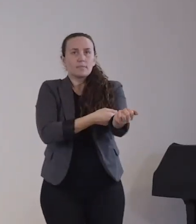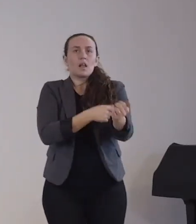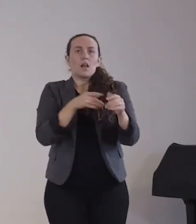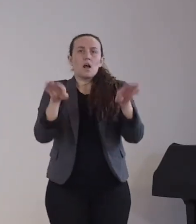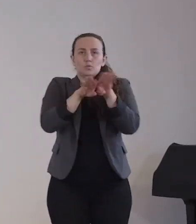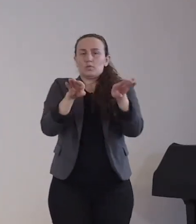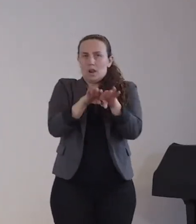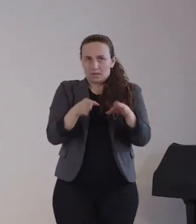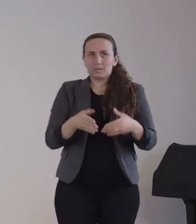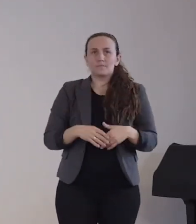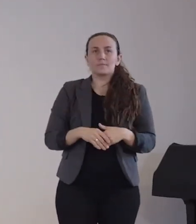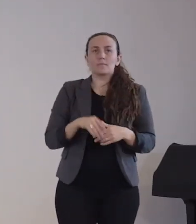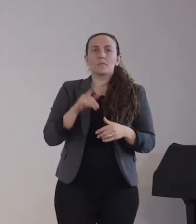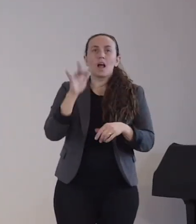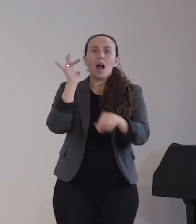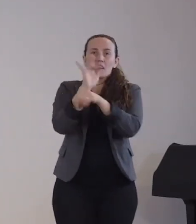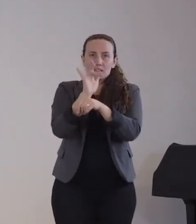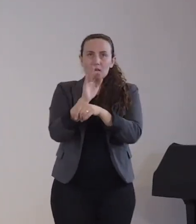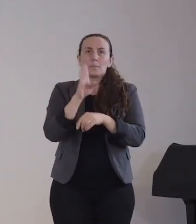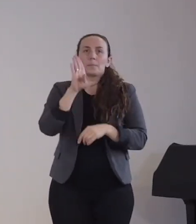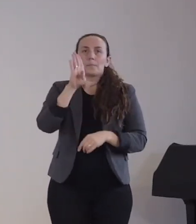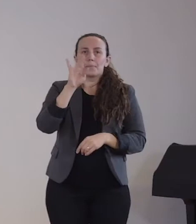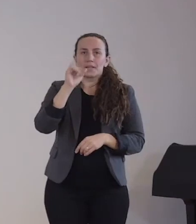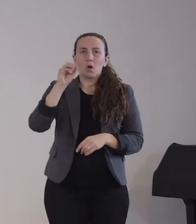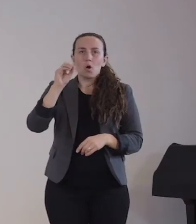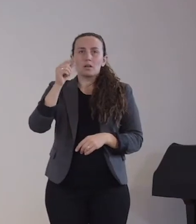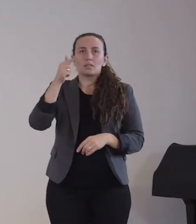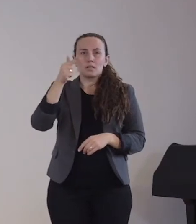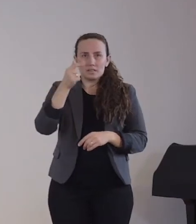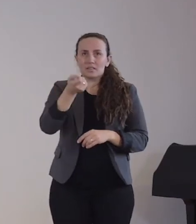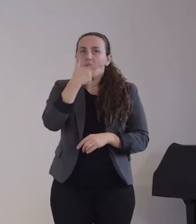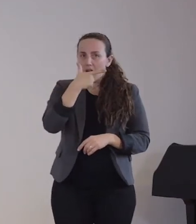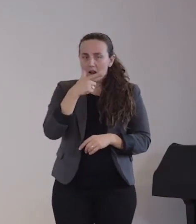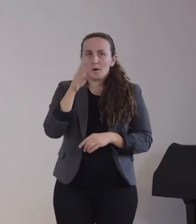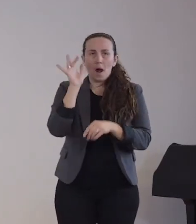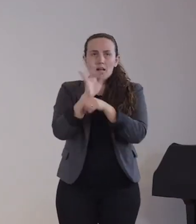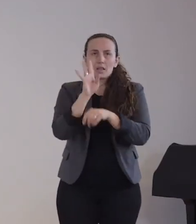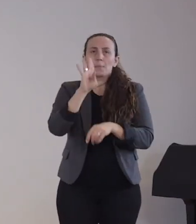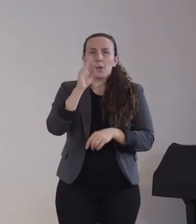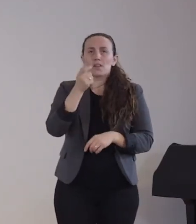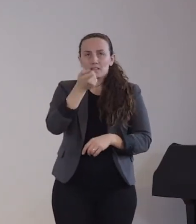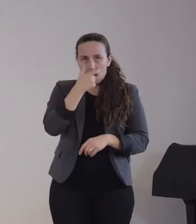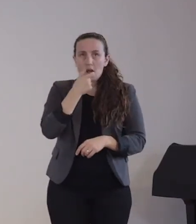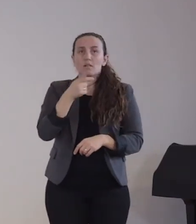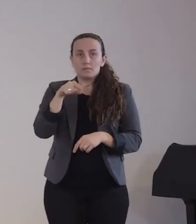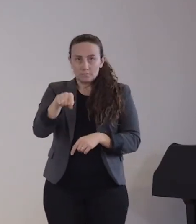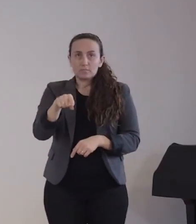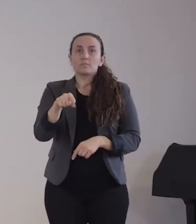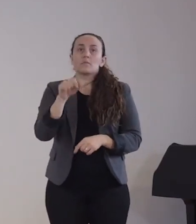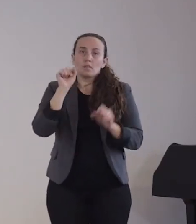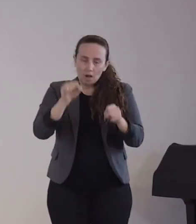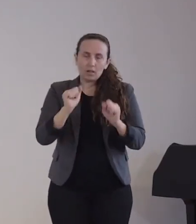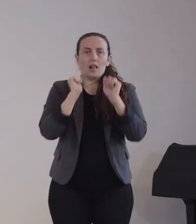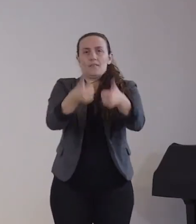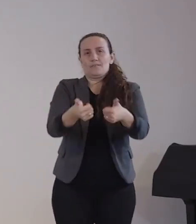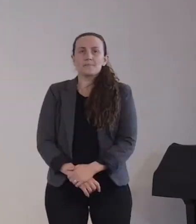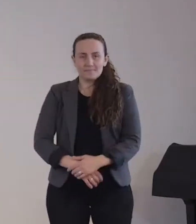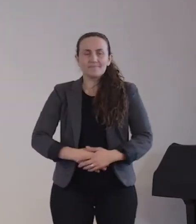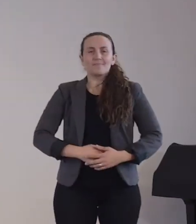Superinfektion und man kann die relevanten Unterkrankungen des Patienten behandeln. Es gibt zwei